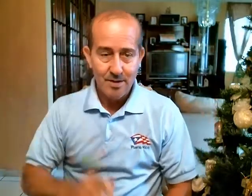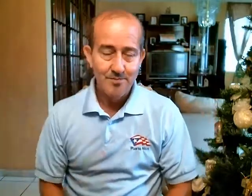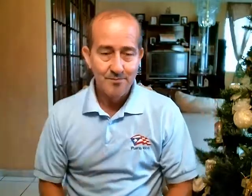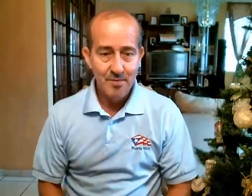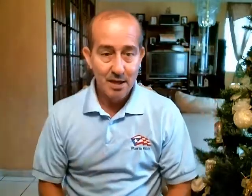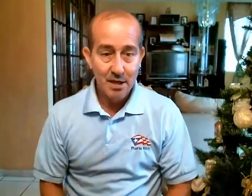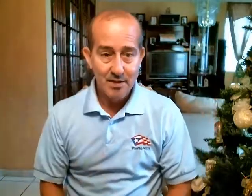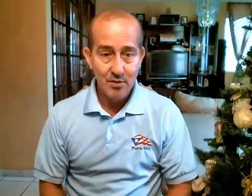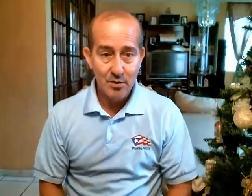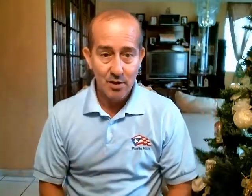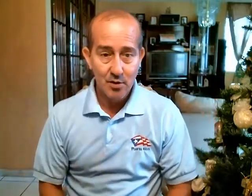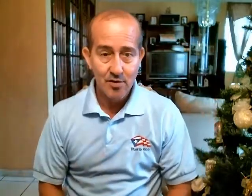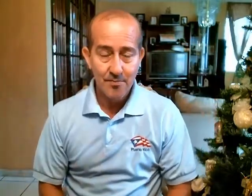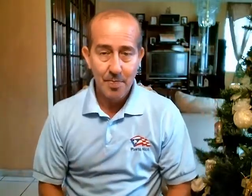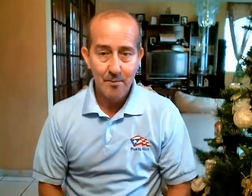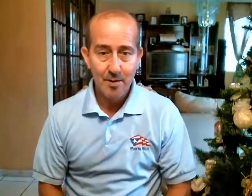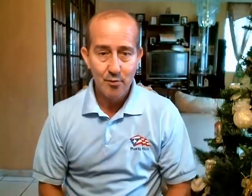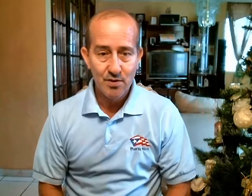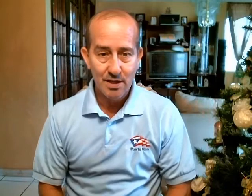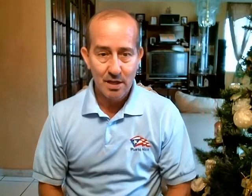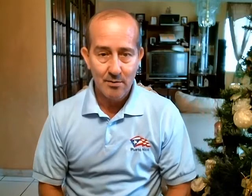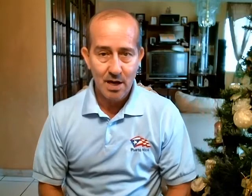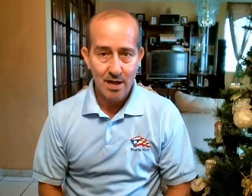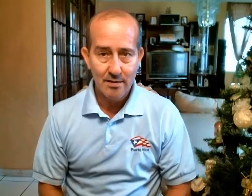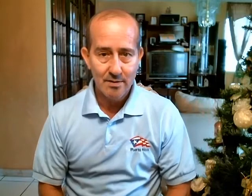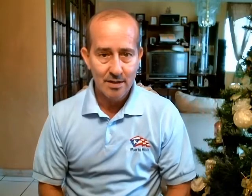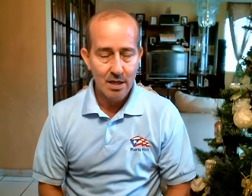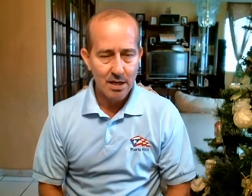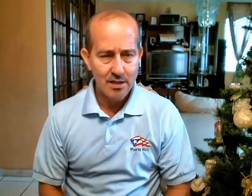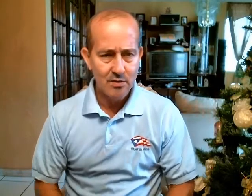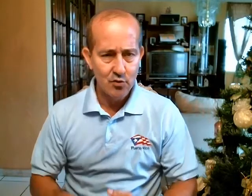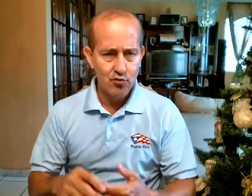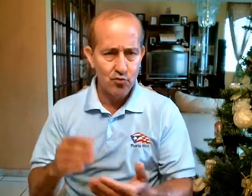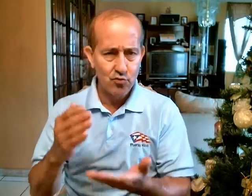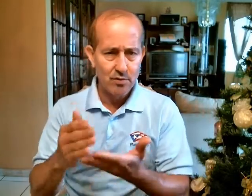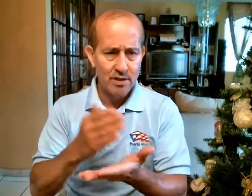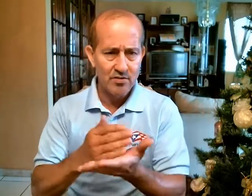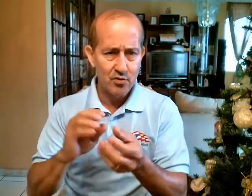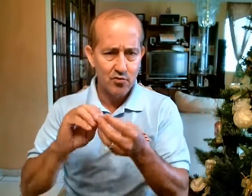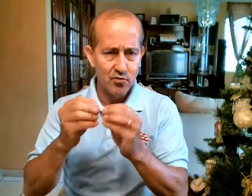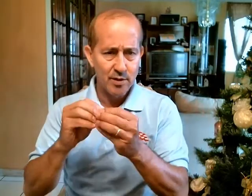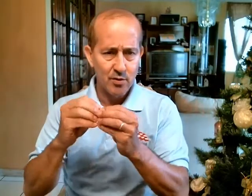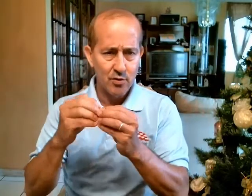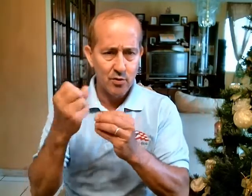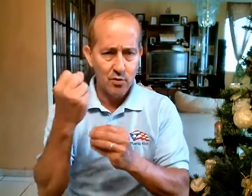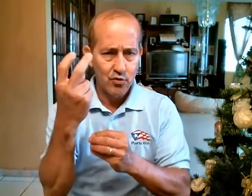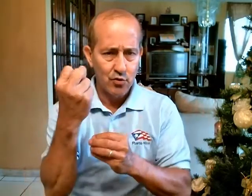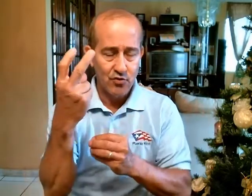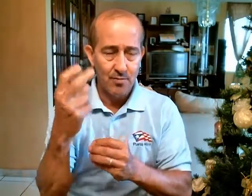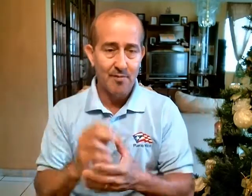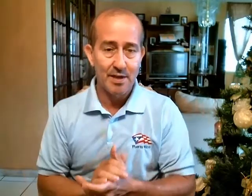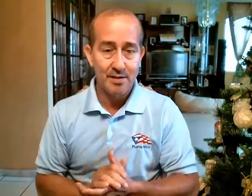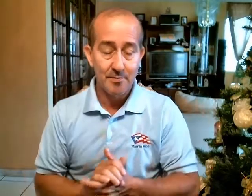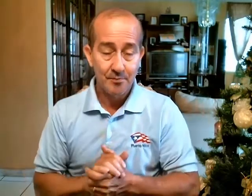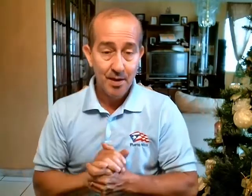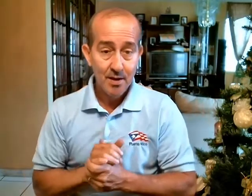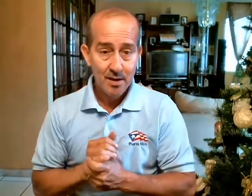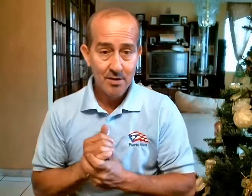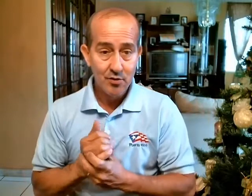En la lección de hoy vamos a trabajar Esta es la lección número 12 me parece Lección